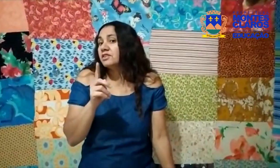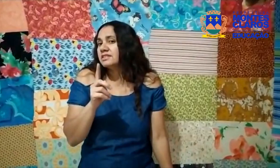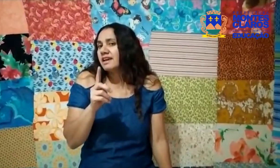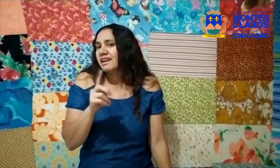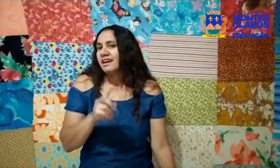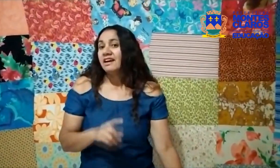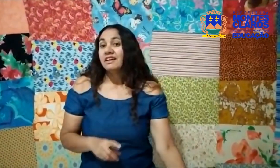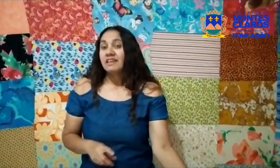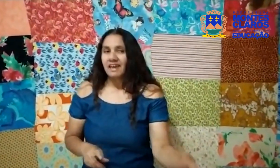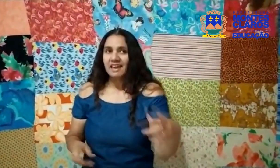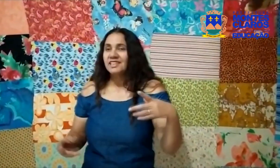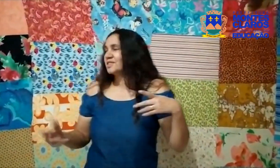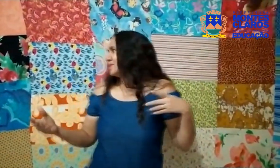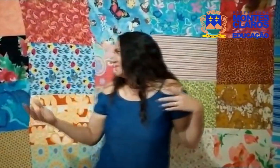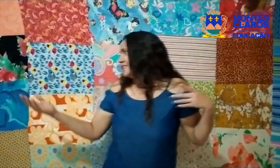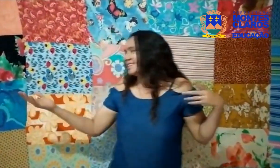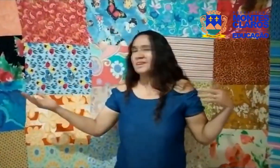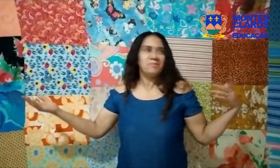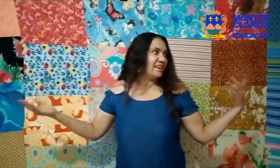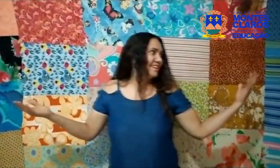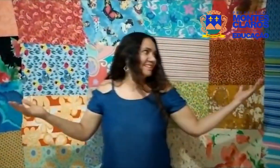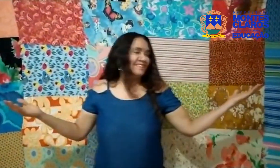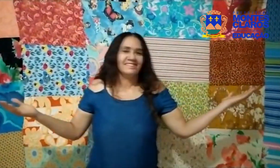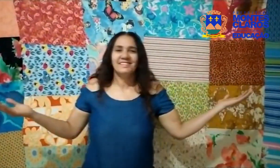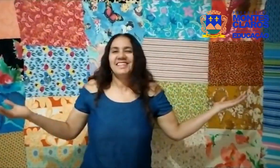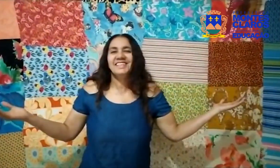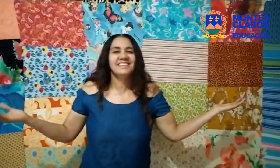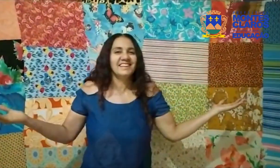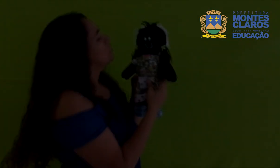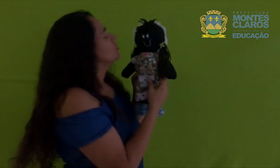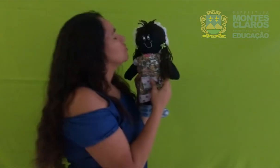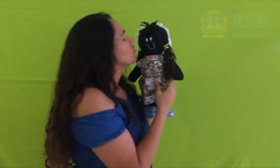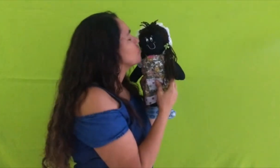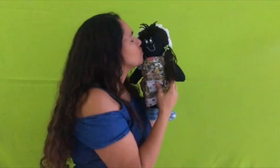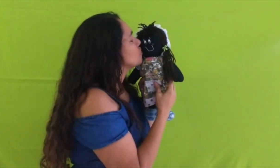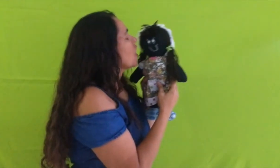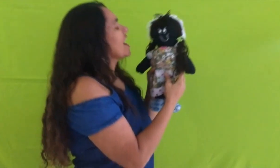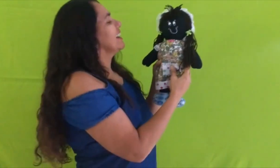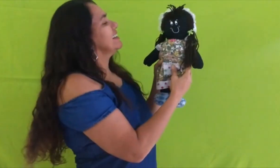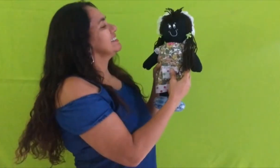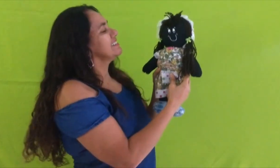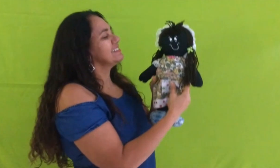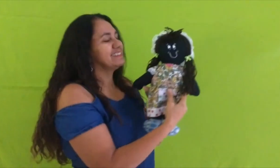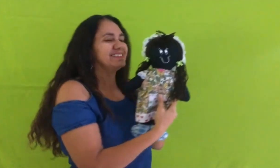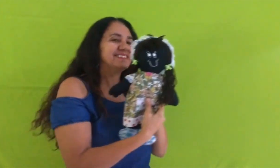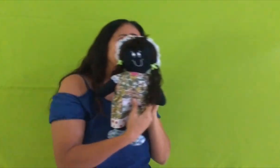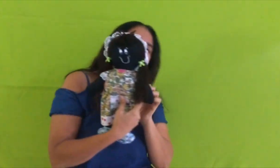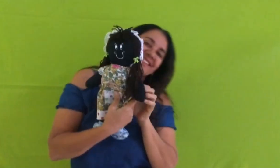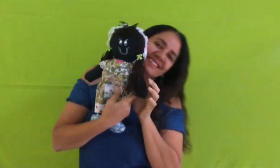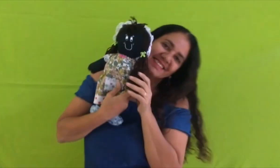você, quer descobrir também? Então, junte os seus retalhos